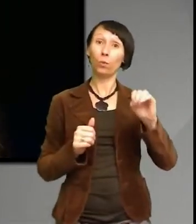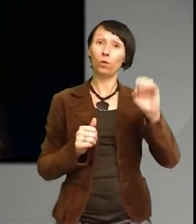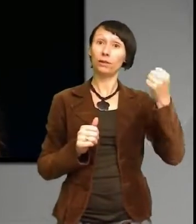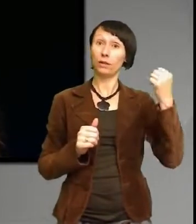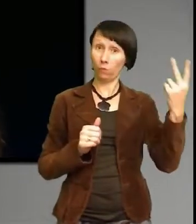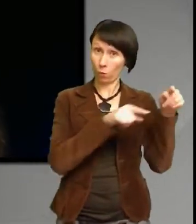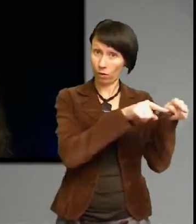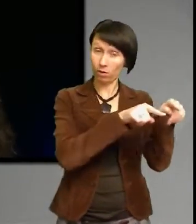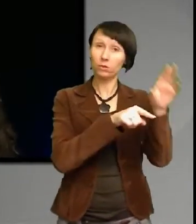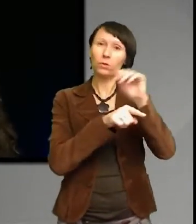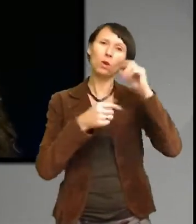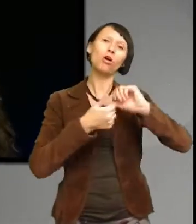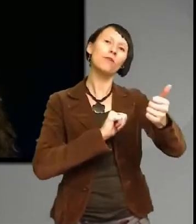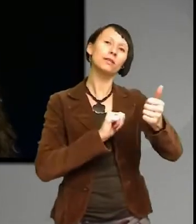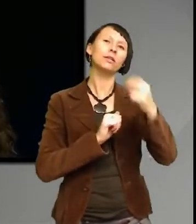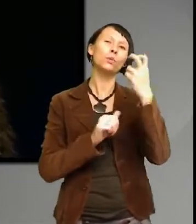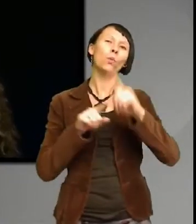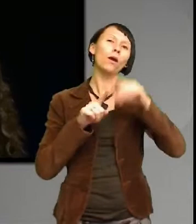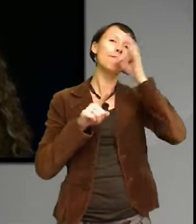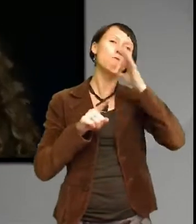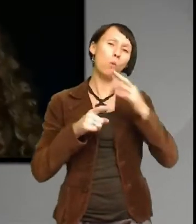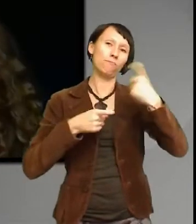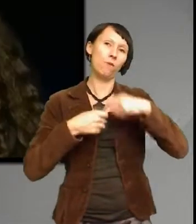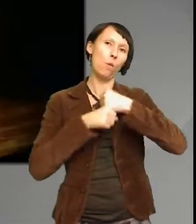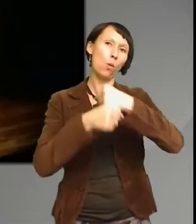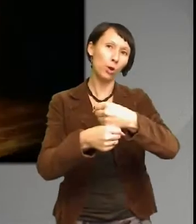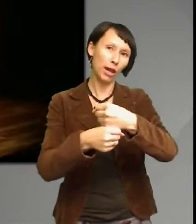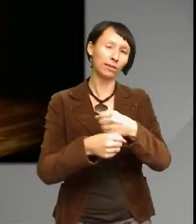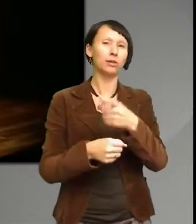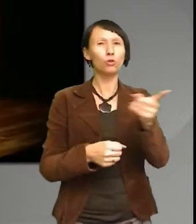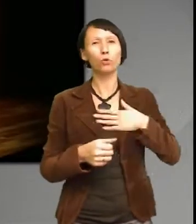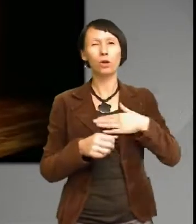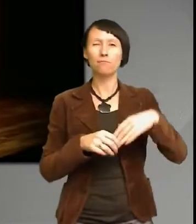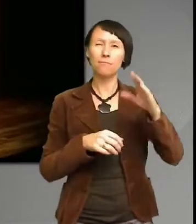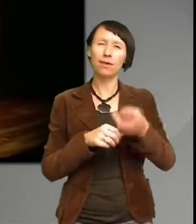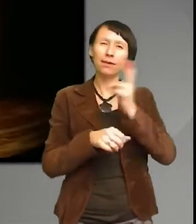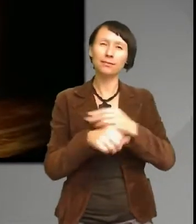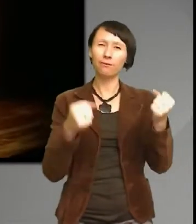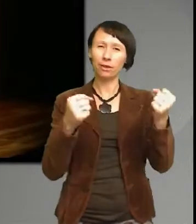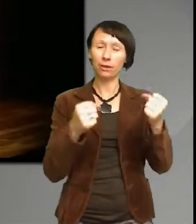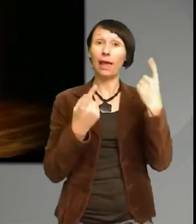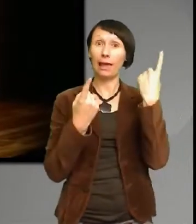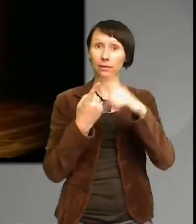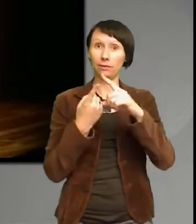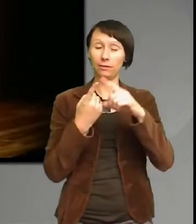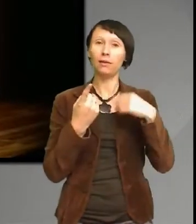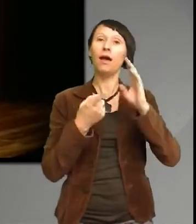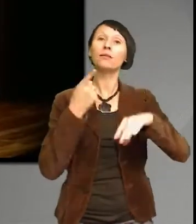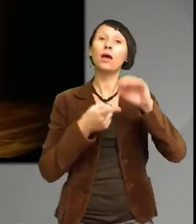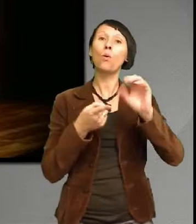stycken frågor för hållbarhet som man tyckte var extra viktiga och en av de här frågorna det var giftiga kemikalier och det